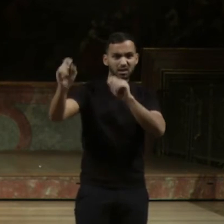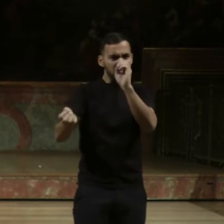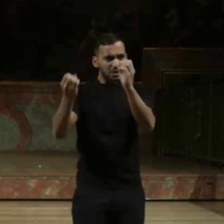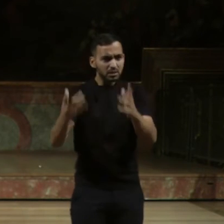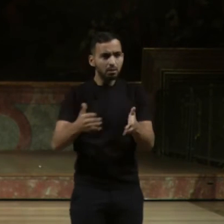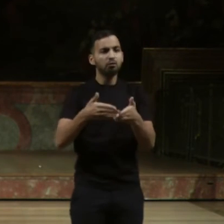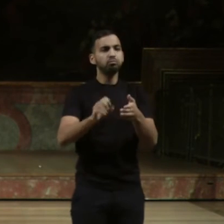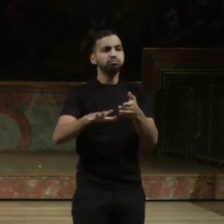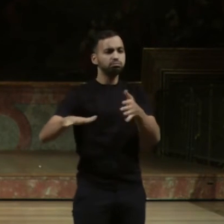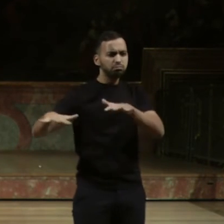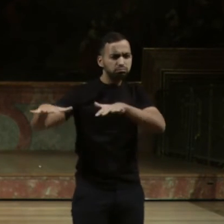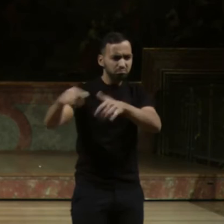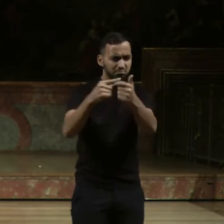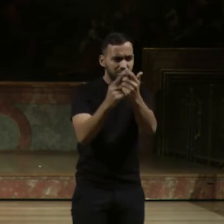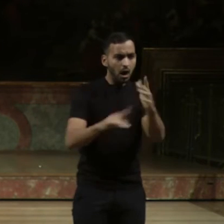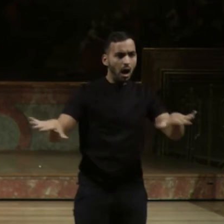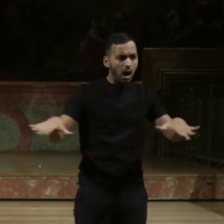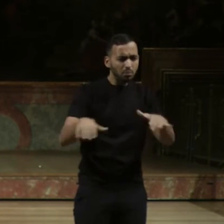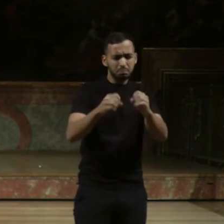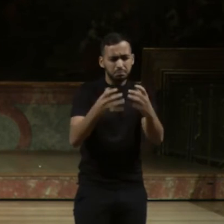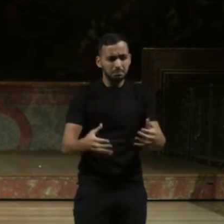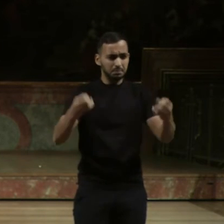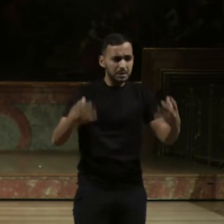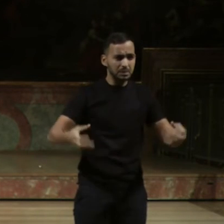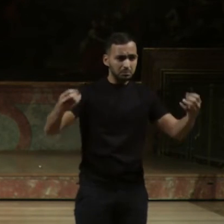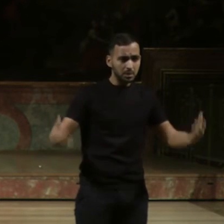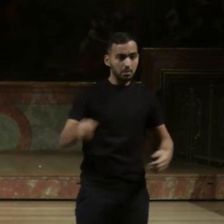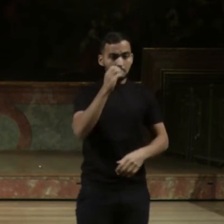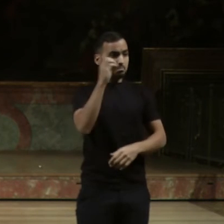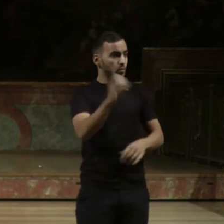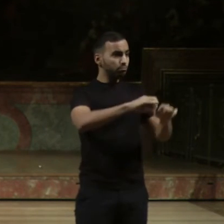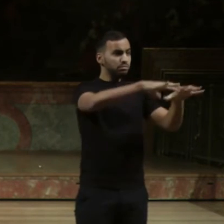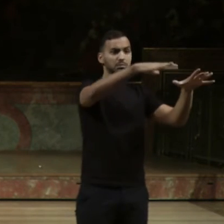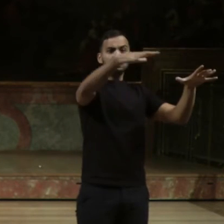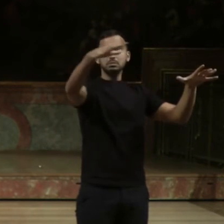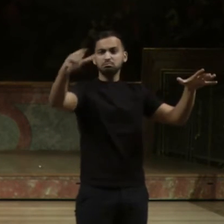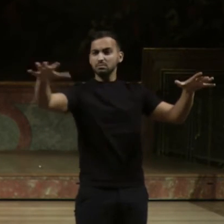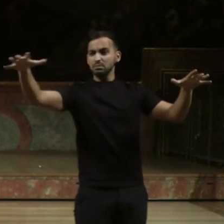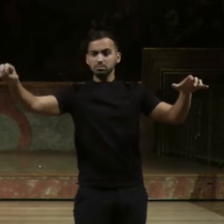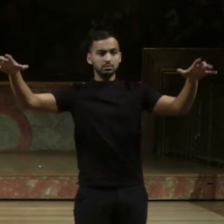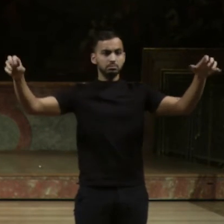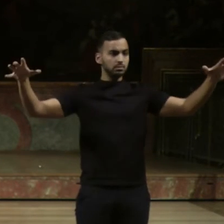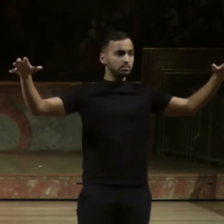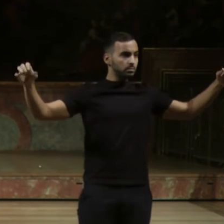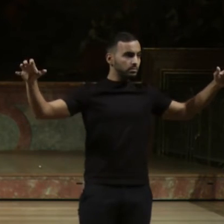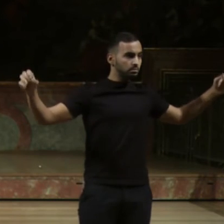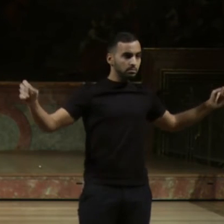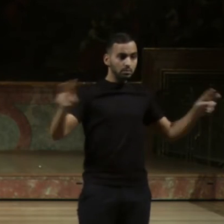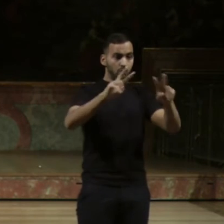Atomkraft ist sicher. Ich spreche von Ölpest, ich spreche von all diesen großen Umweltverbrechen, die tagtäglich